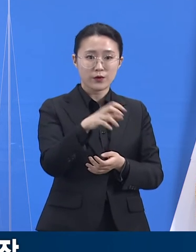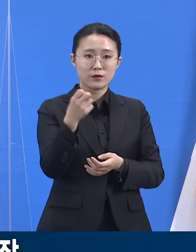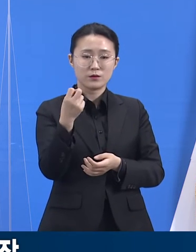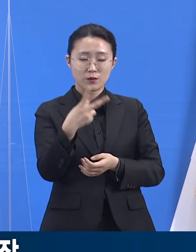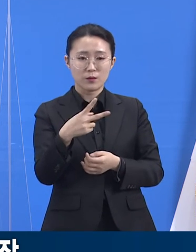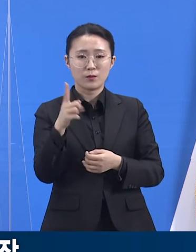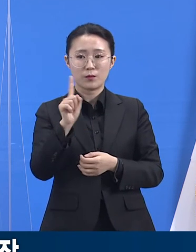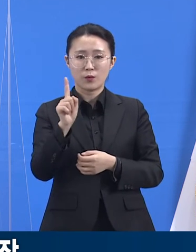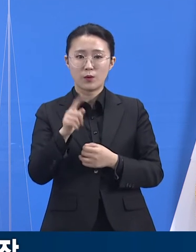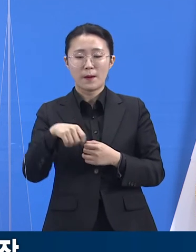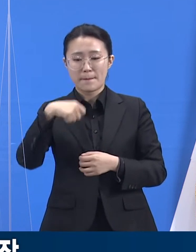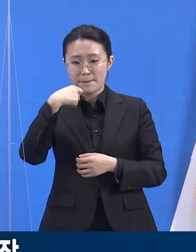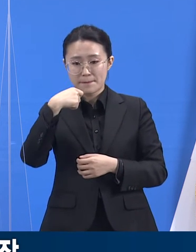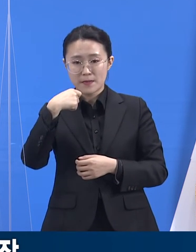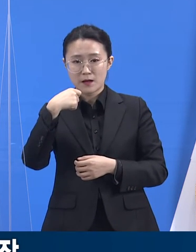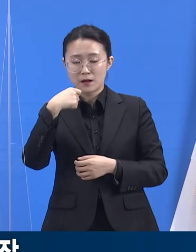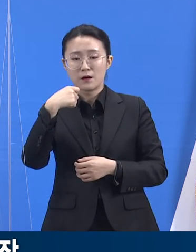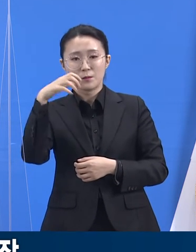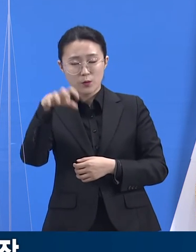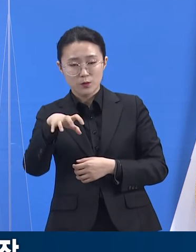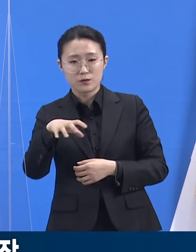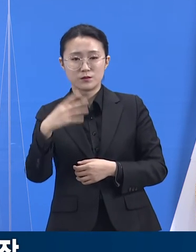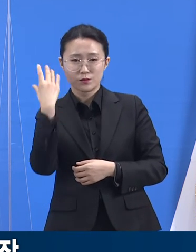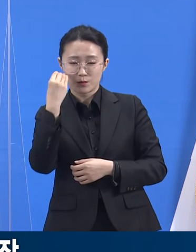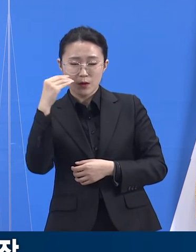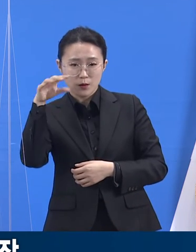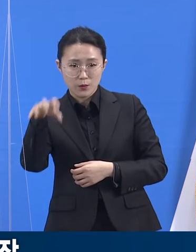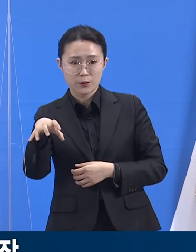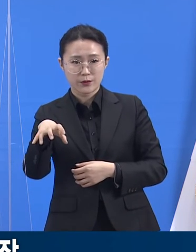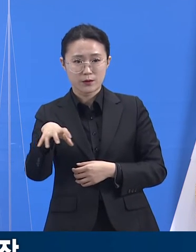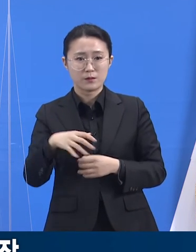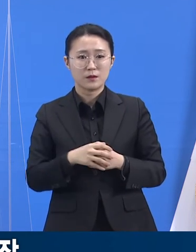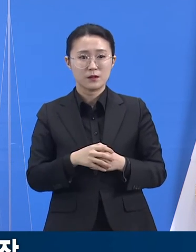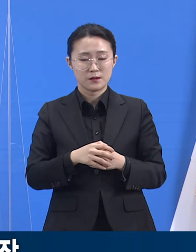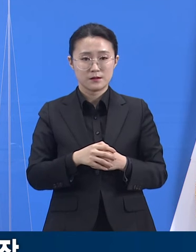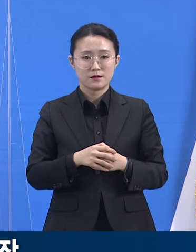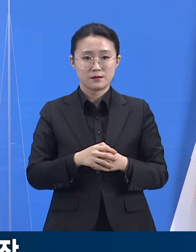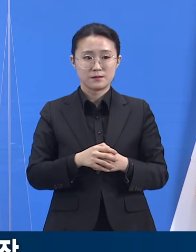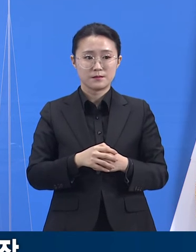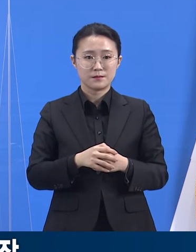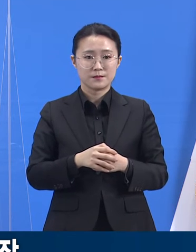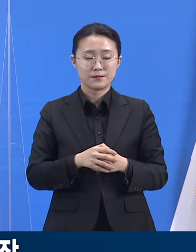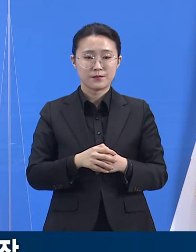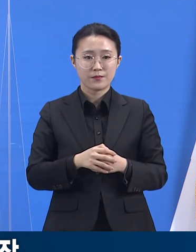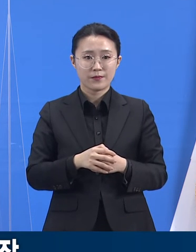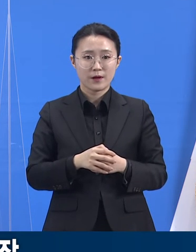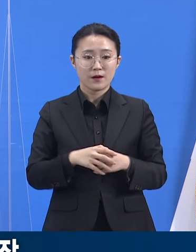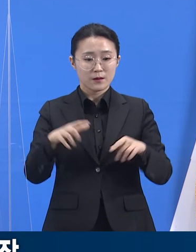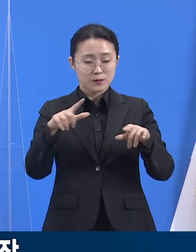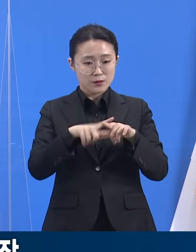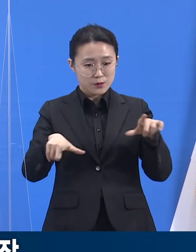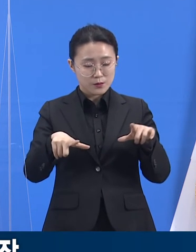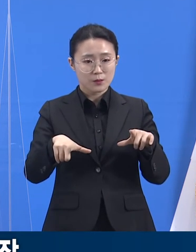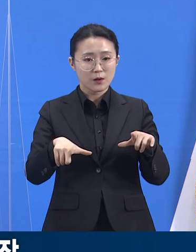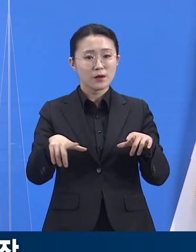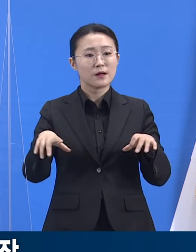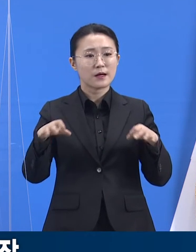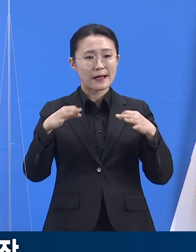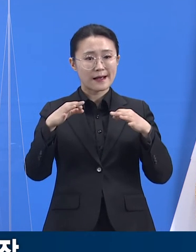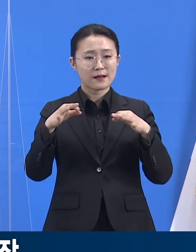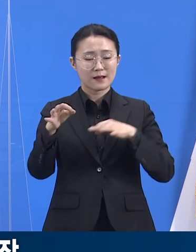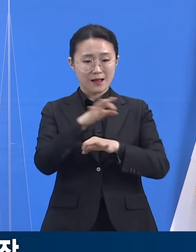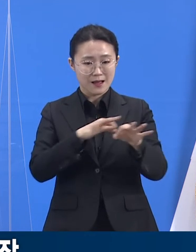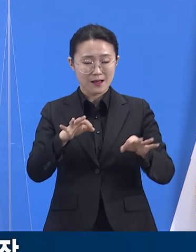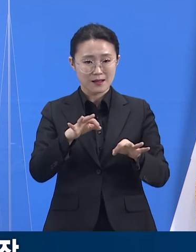,251개소입니다. 4월 12일까지 위반업소 278개소를 적발하여